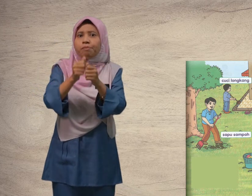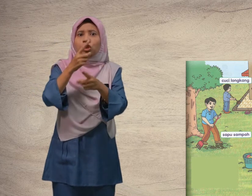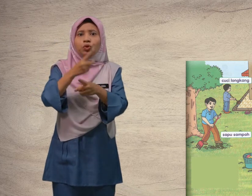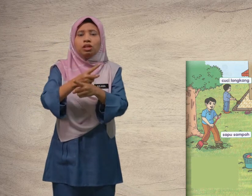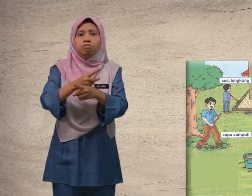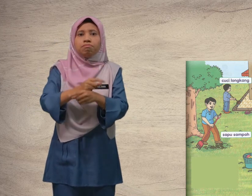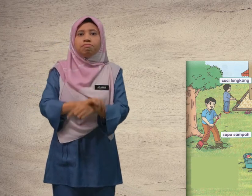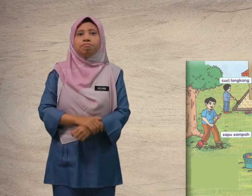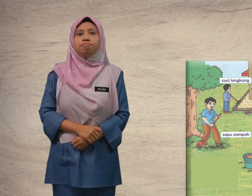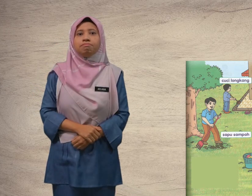betul.